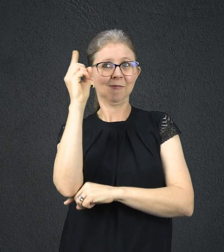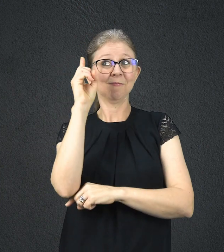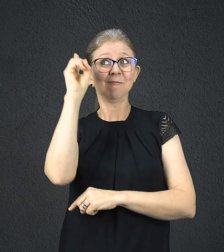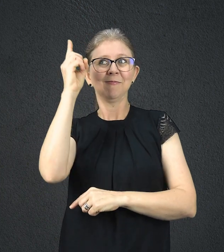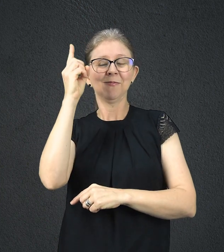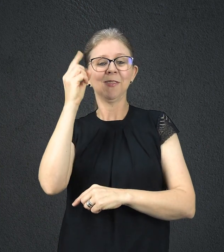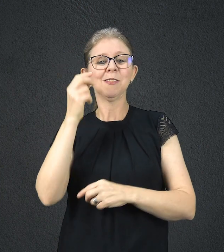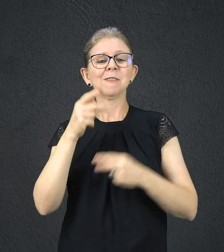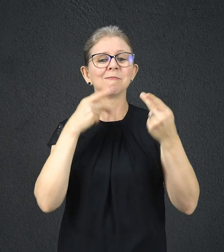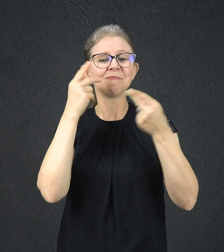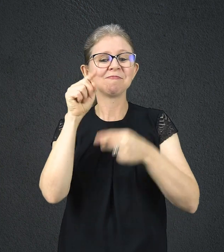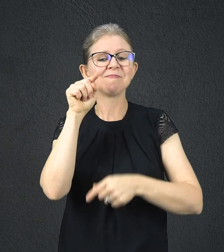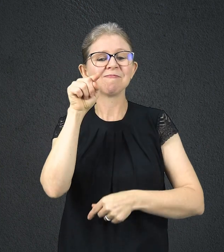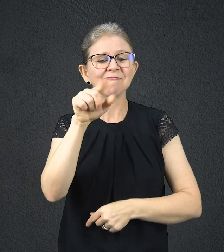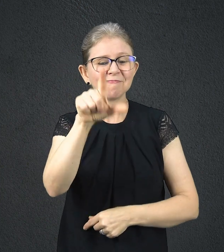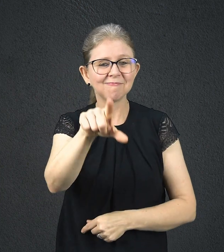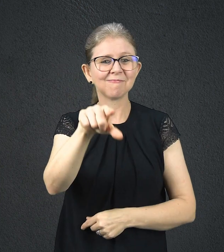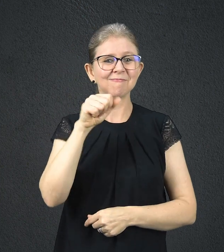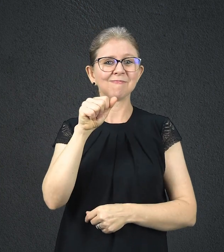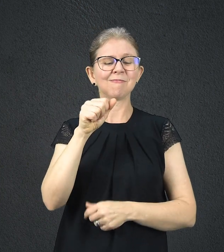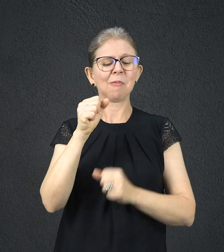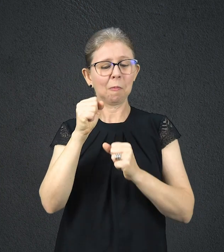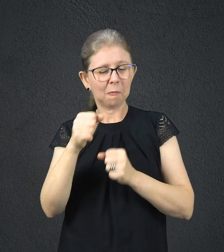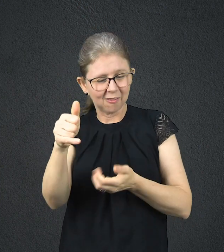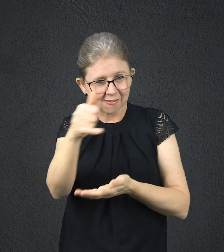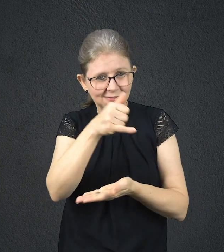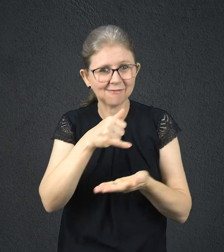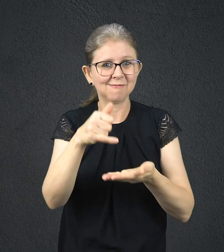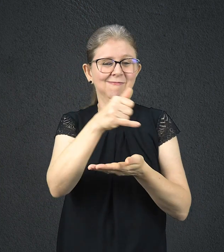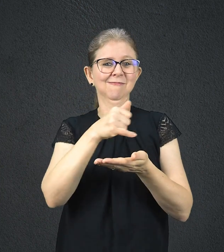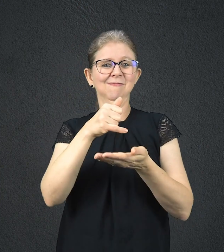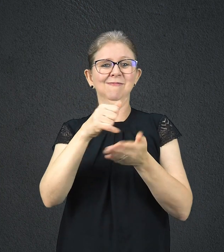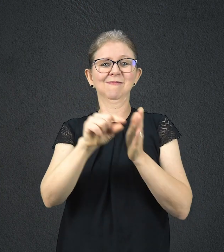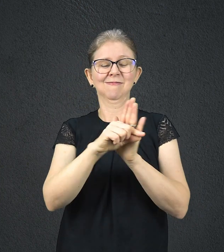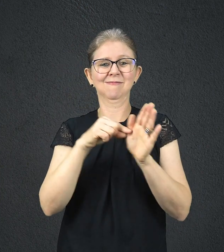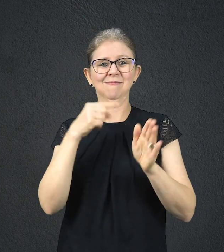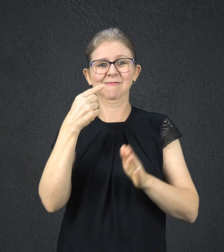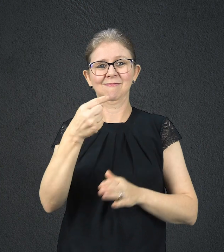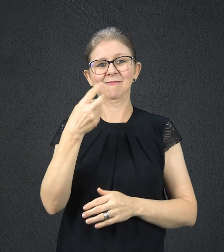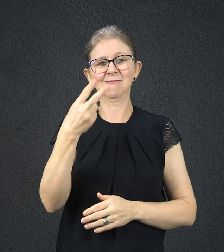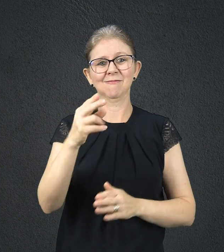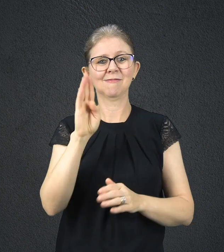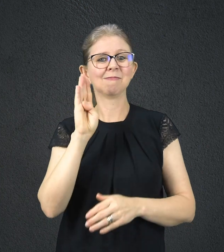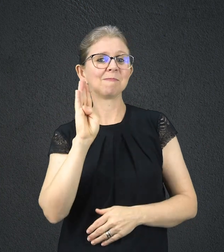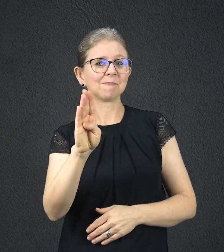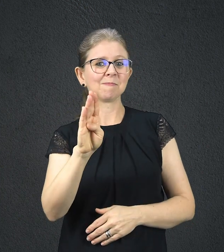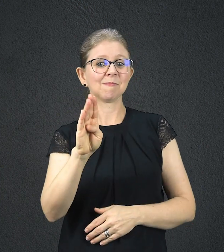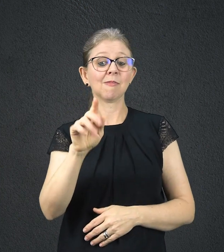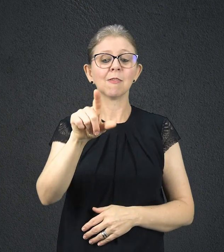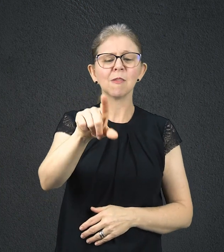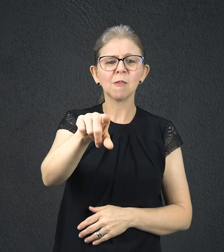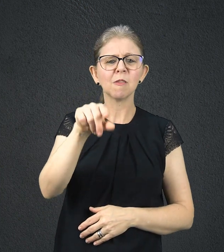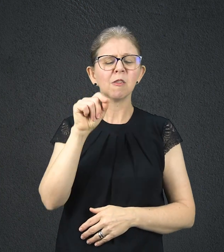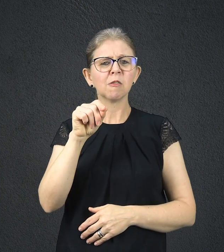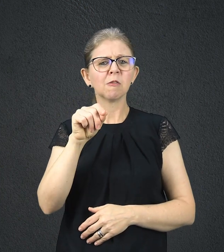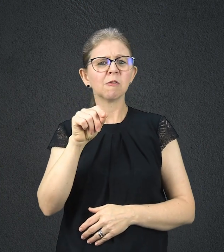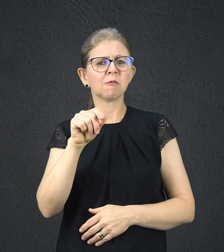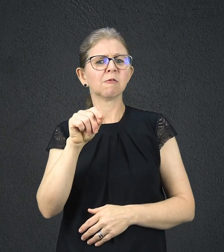Versículo 12, parte B Nessa escolha, o critério não foi a estatura ou aparência, mas o caráter e a